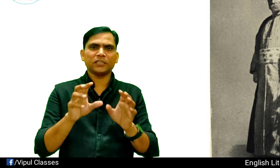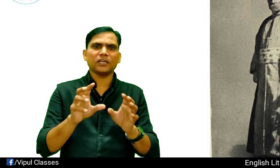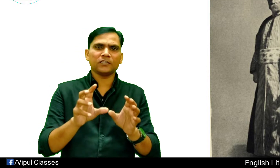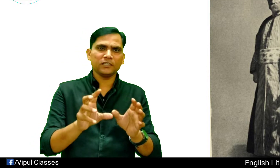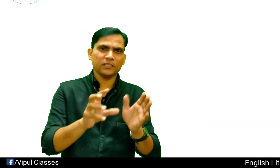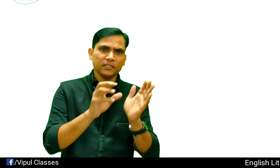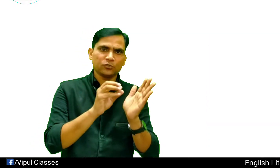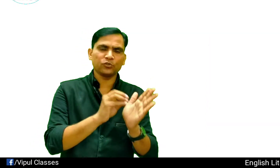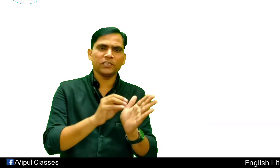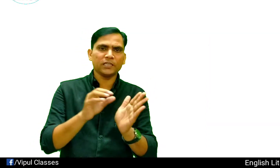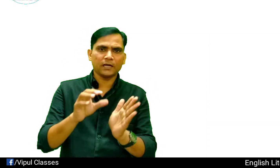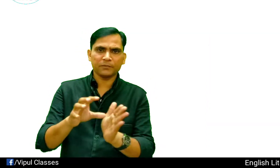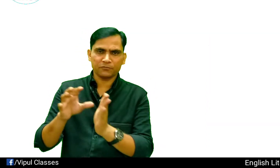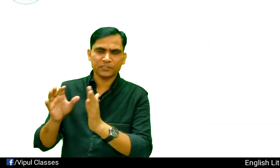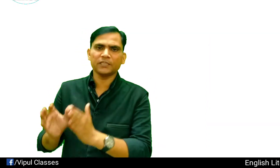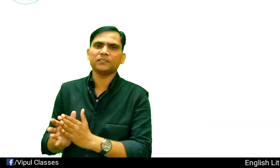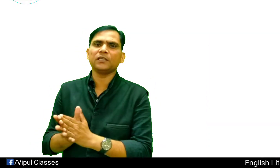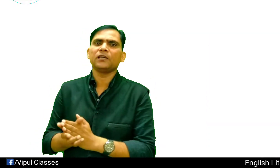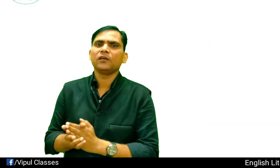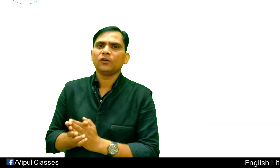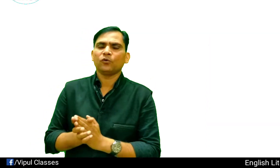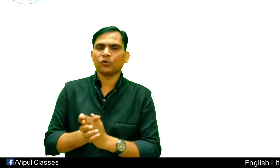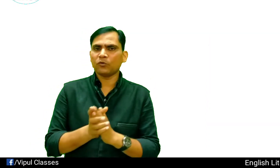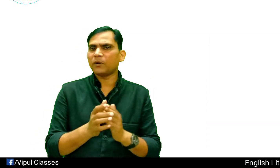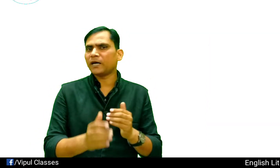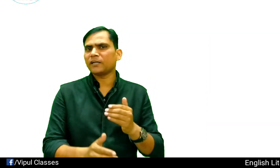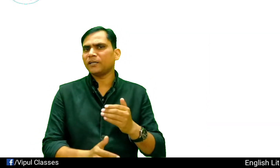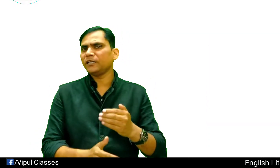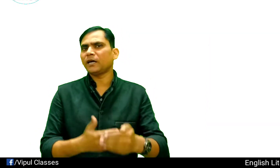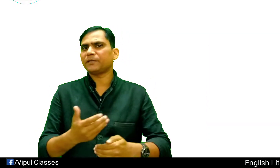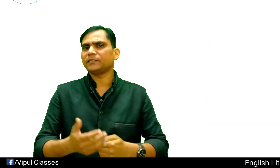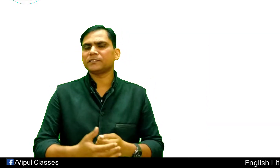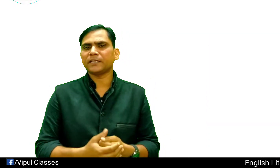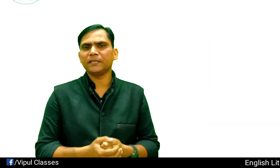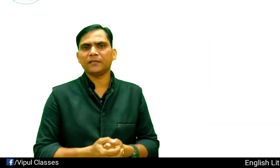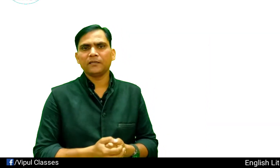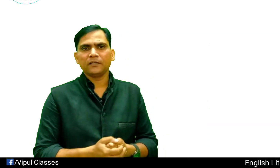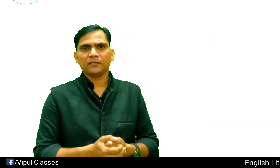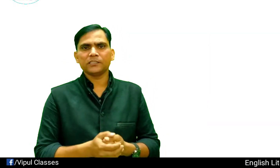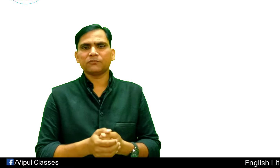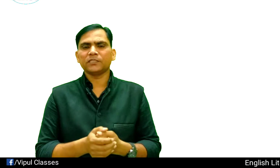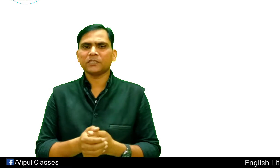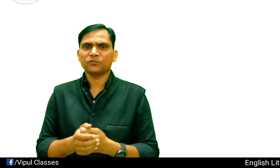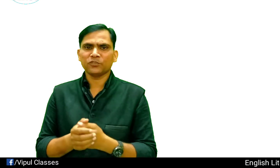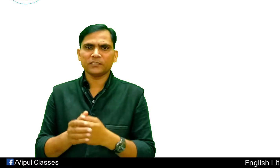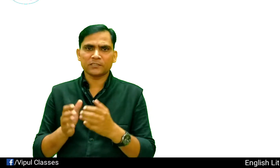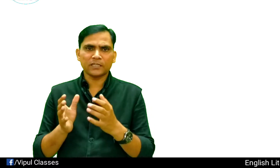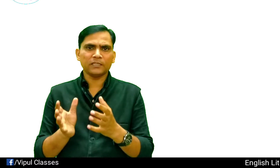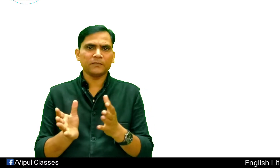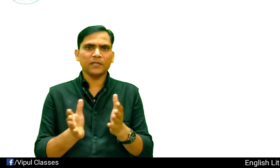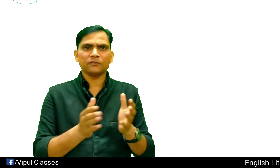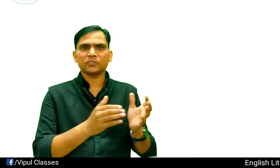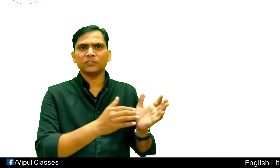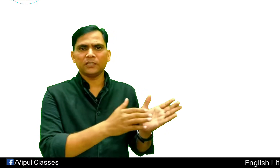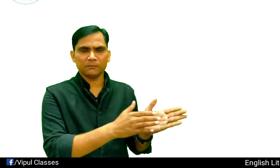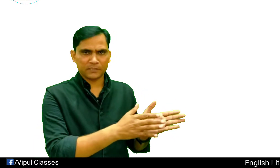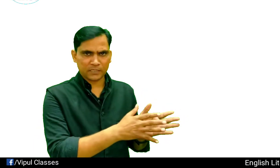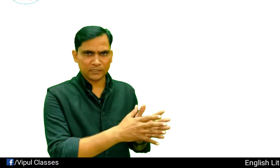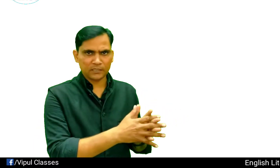सेना की एक टुकड़ी यहां पर फस गई थी और वो भार नहीं आ पाये थे सेनिक इस वज़े से उन्होंने अस्तानिय हमहिलाओं से यहीं पर सादि